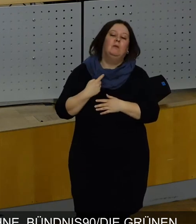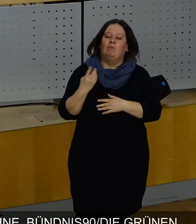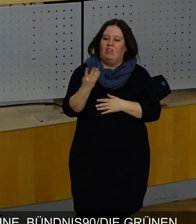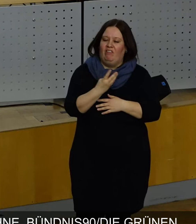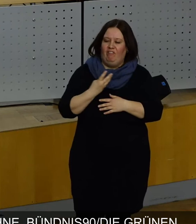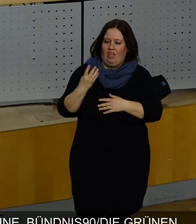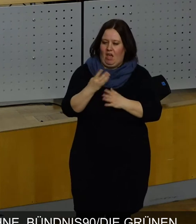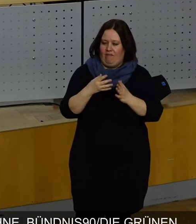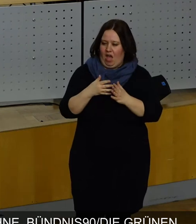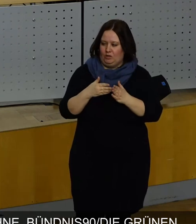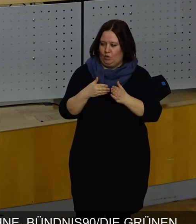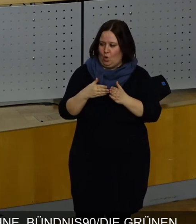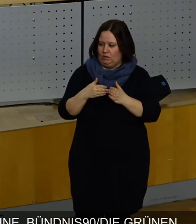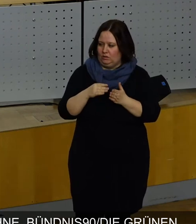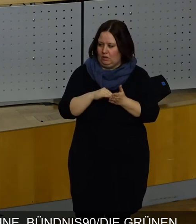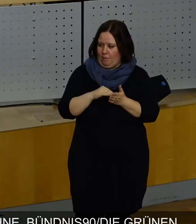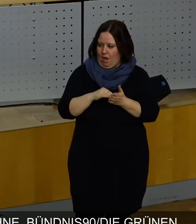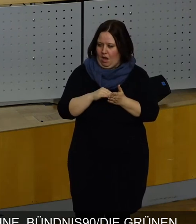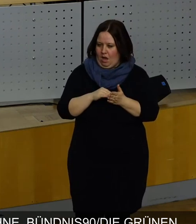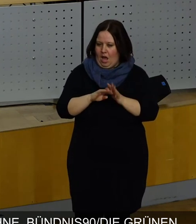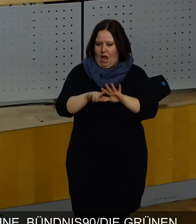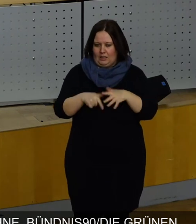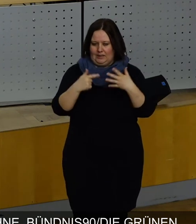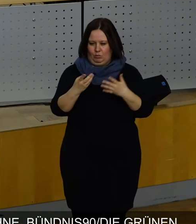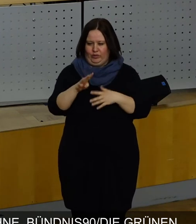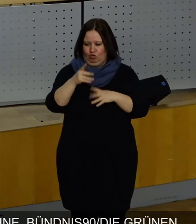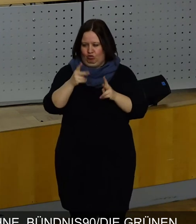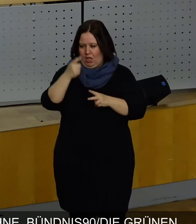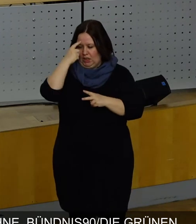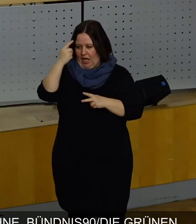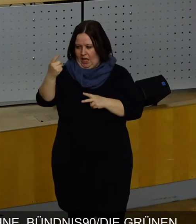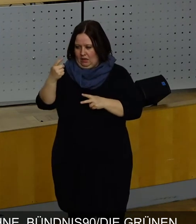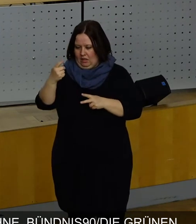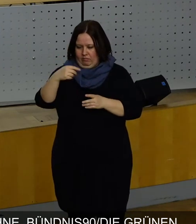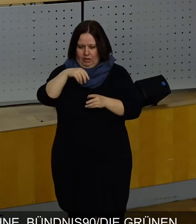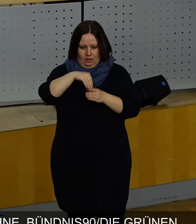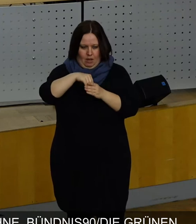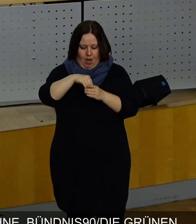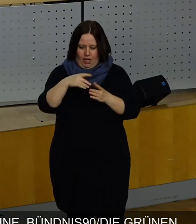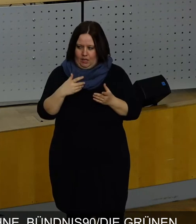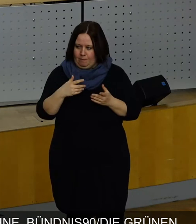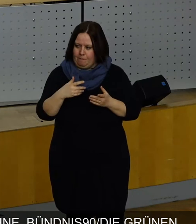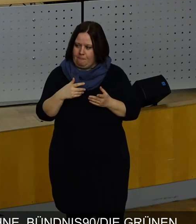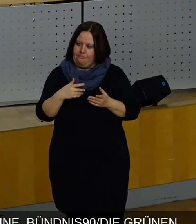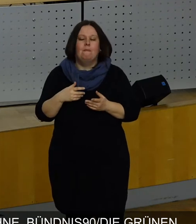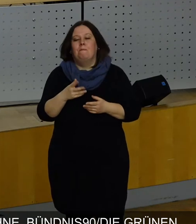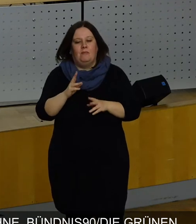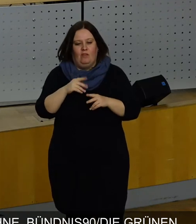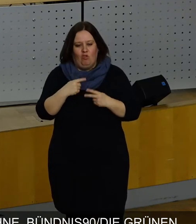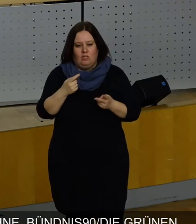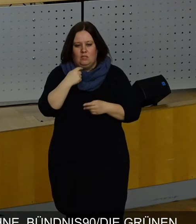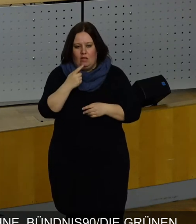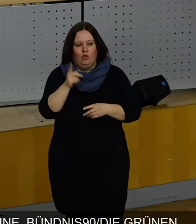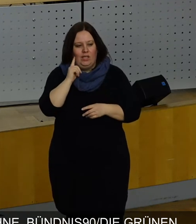Fraktionen, die daran beteiligt waren, alle 47 Stadträtinnen und Stadträte, die dahinter sind, sagen für